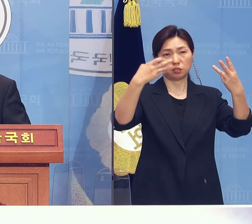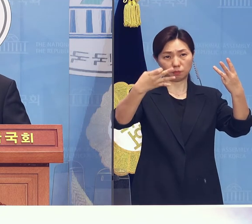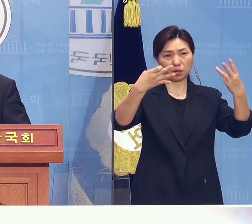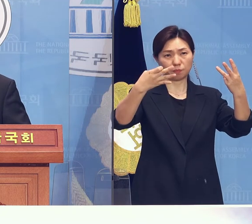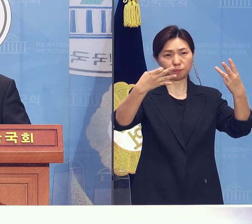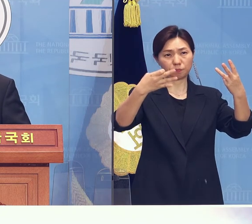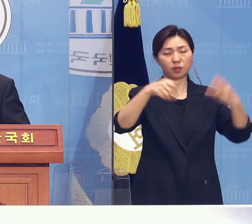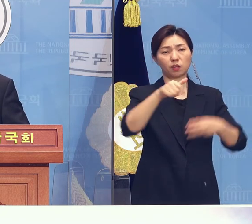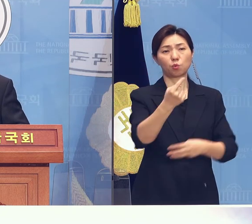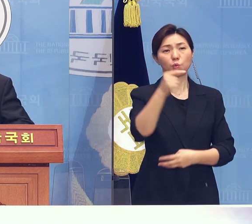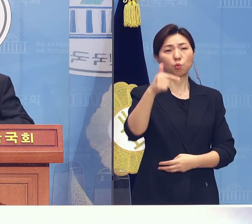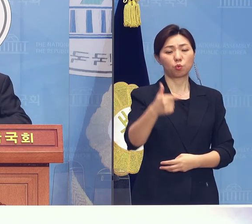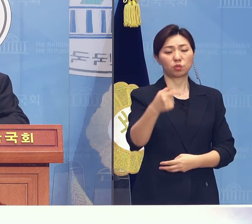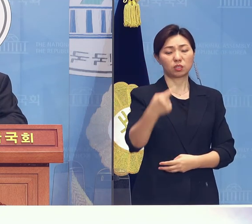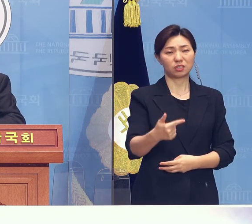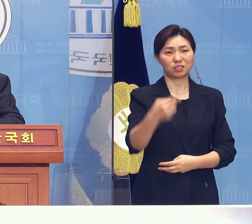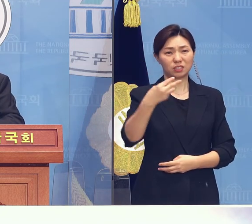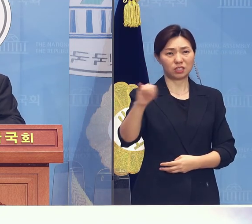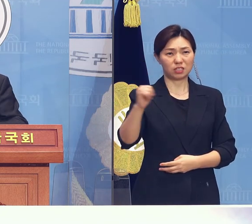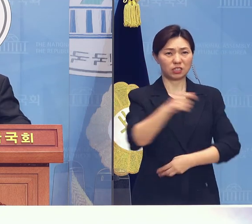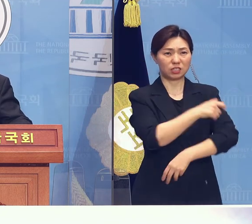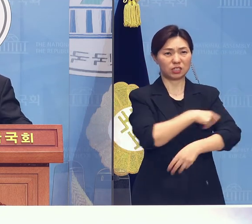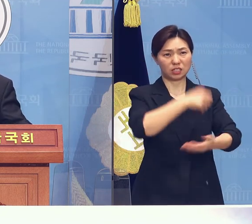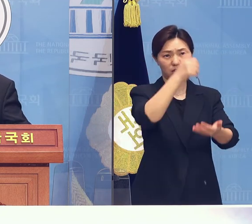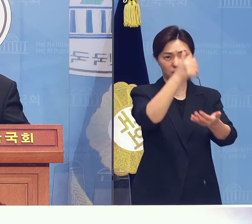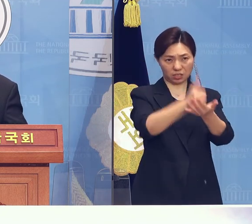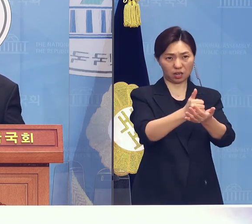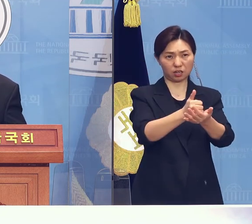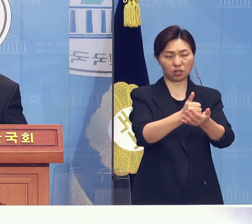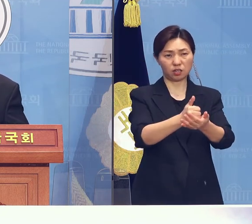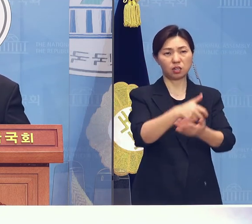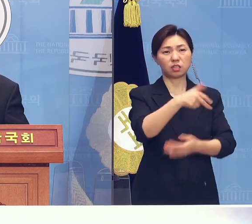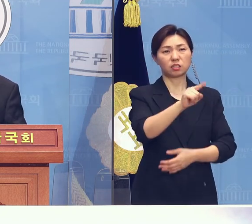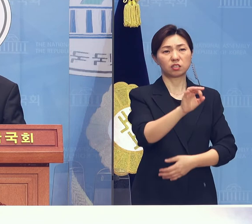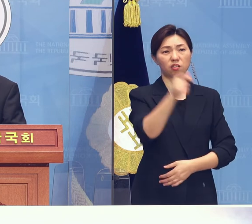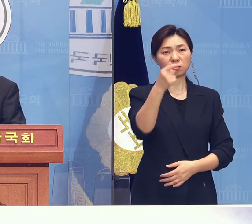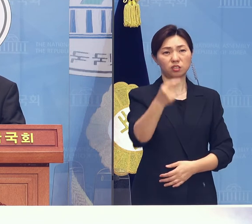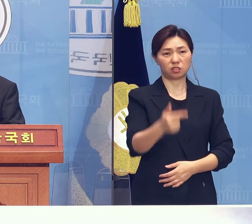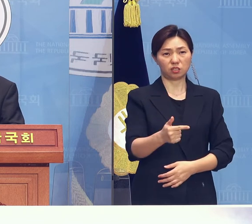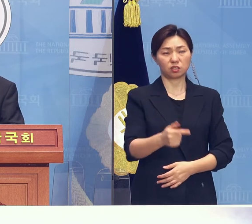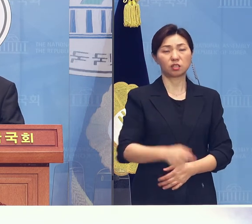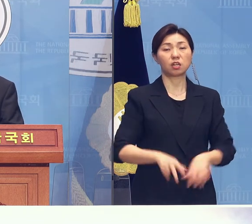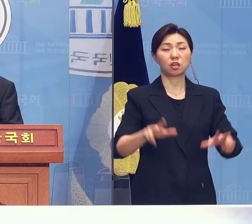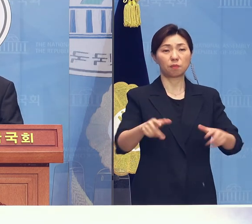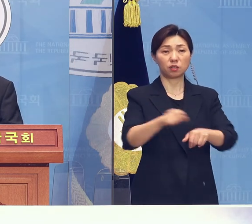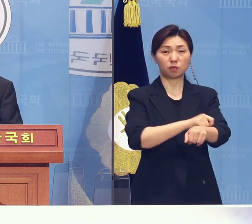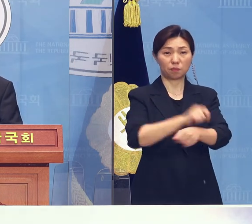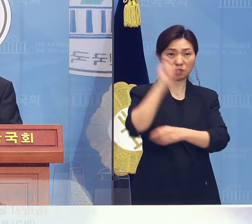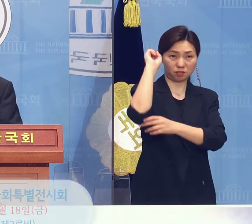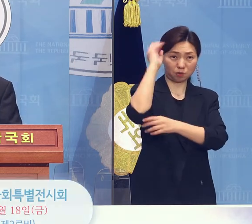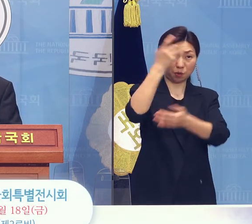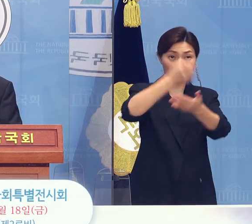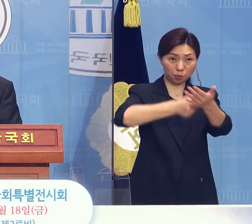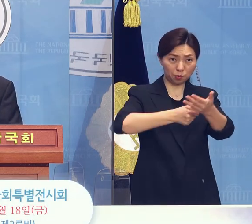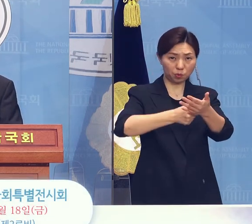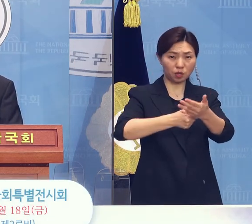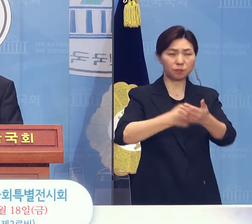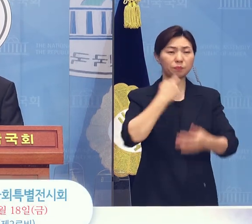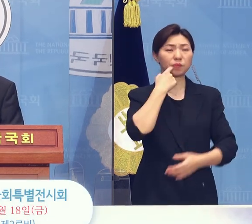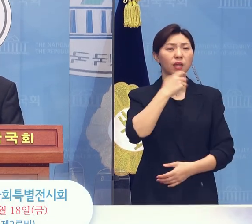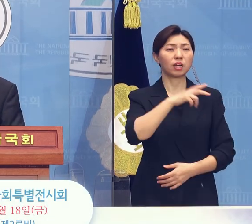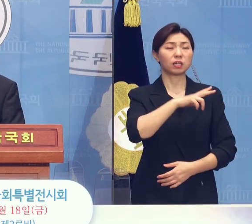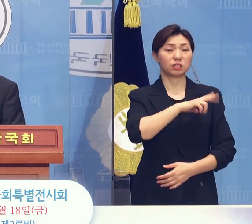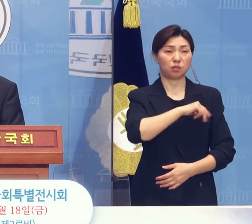국제평화재단 이사장 정부도님 감사합니다. 그리고 이번 특별기자회견과 더불어서 저희 의원회관